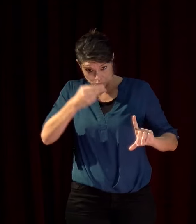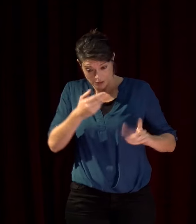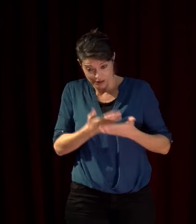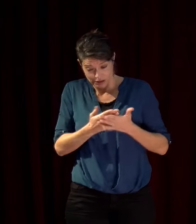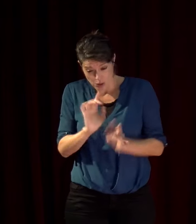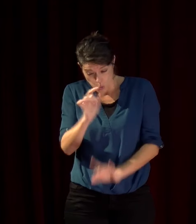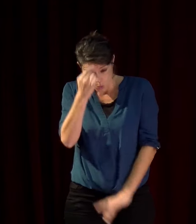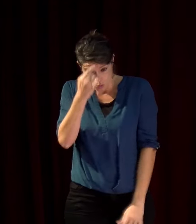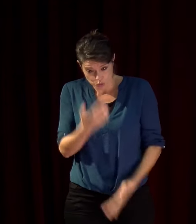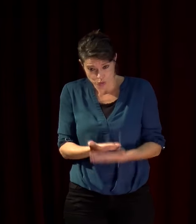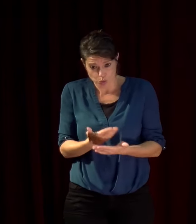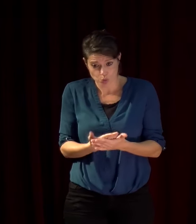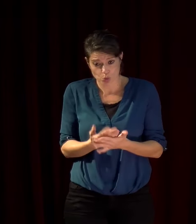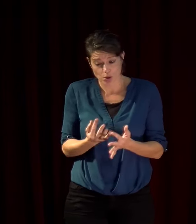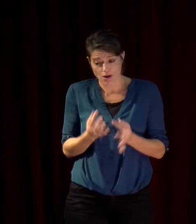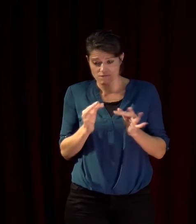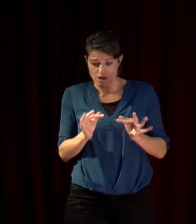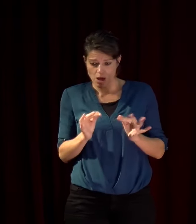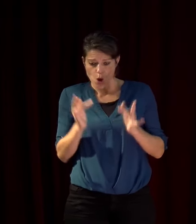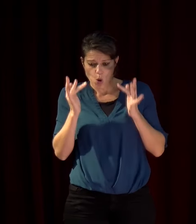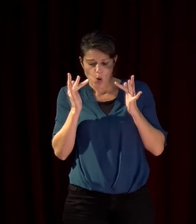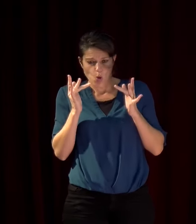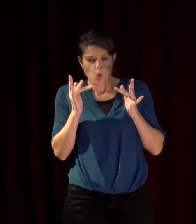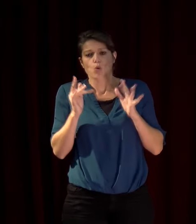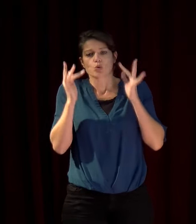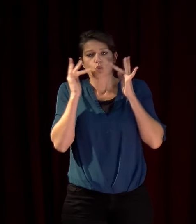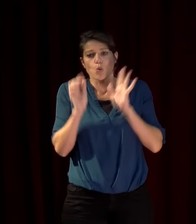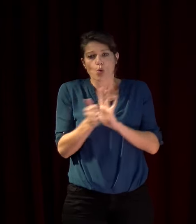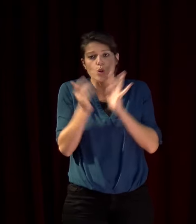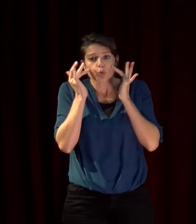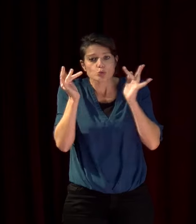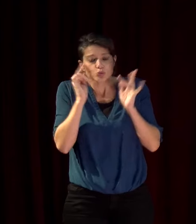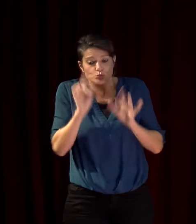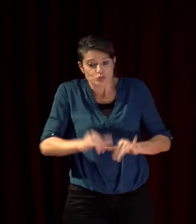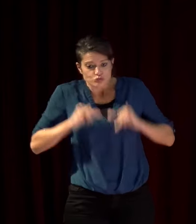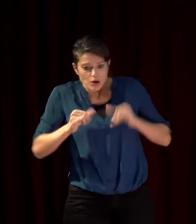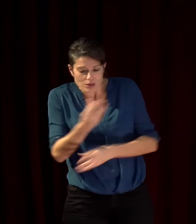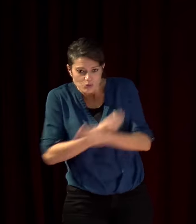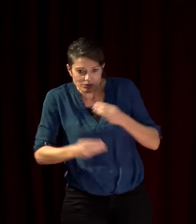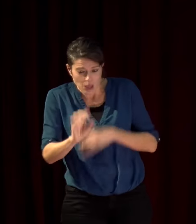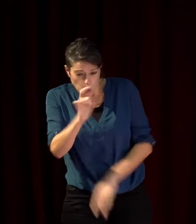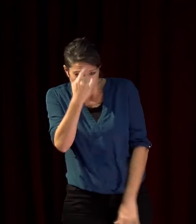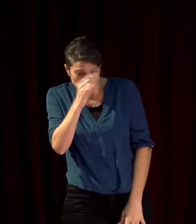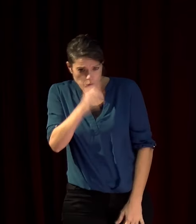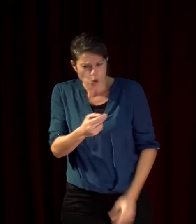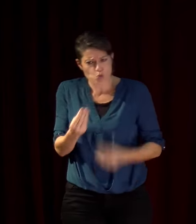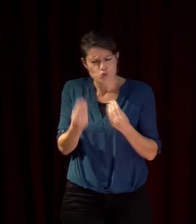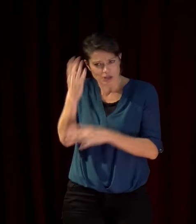de la culture pour la jeunesse ou pas du tout ou c'est uniquement de l'Europe qu'on voit ça ou est-ce qu'il des efforts le Maroc en